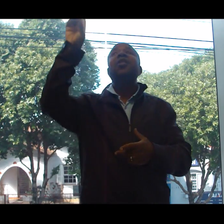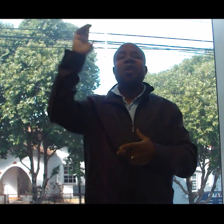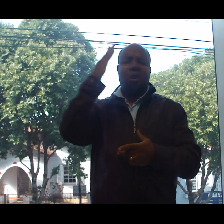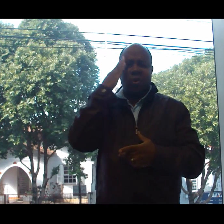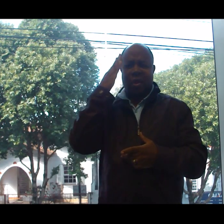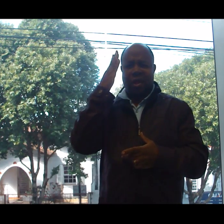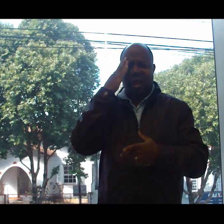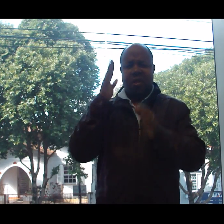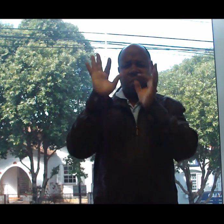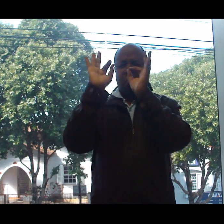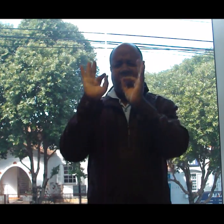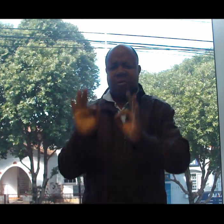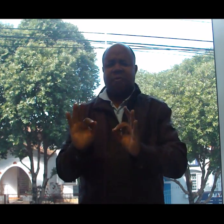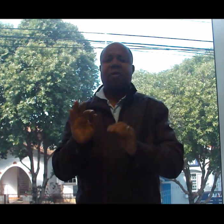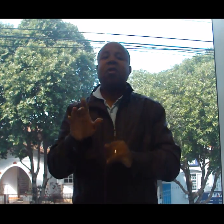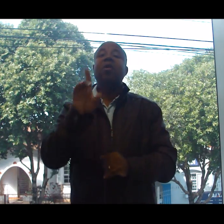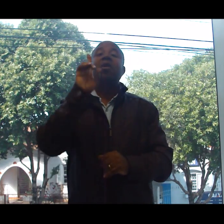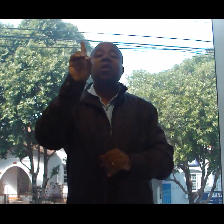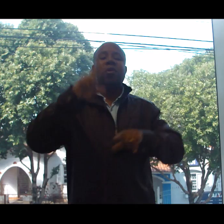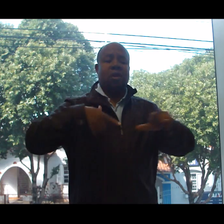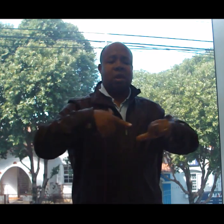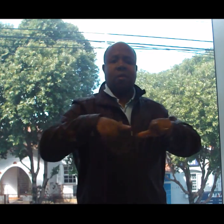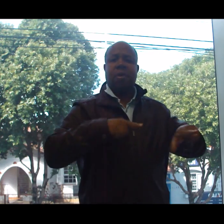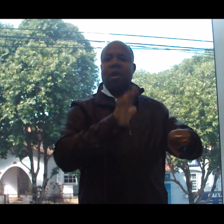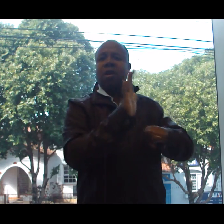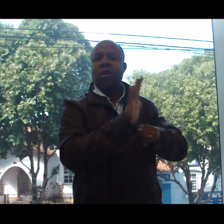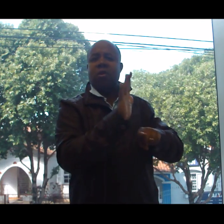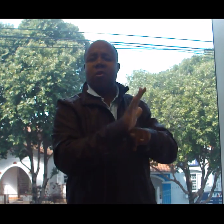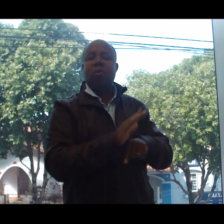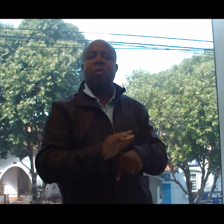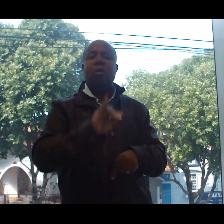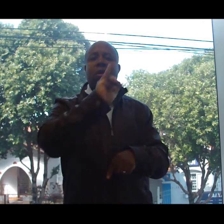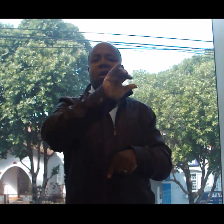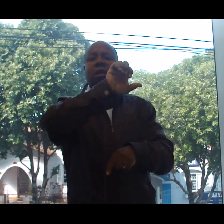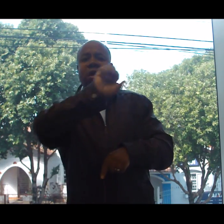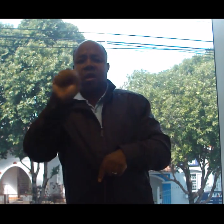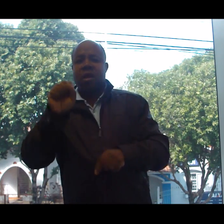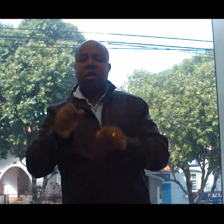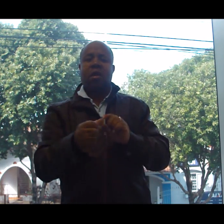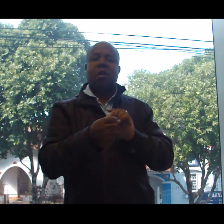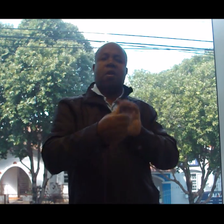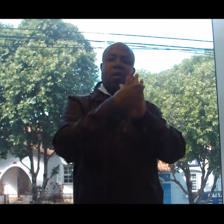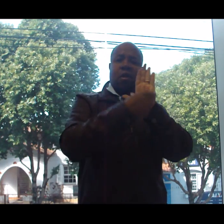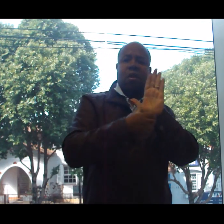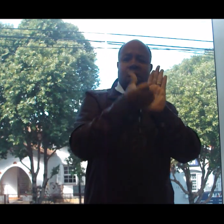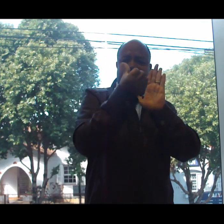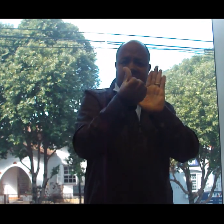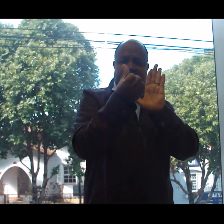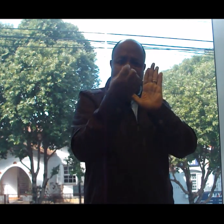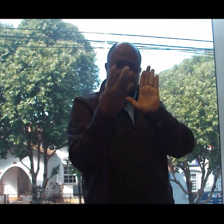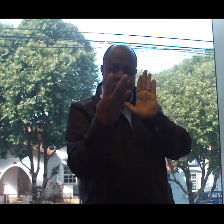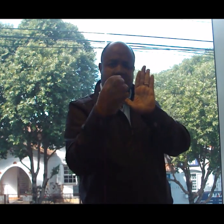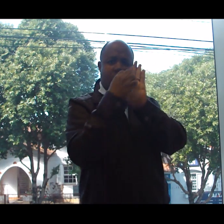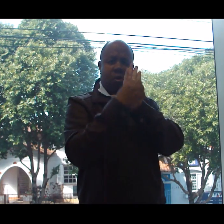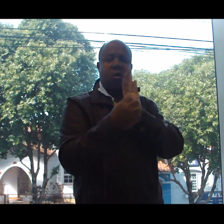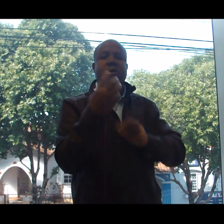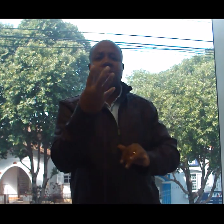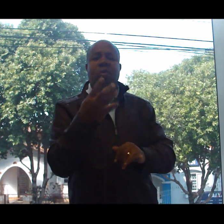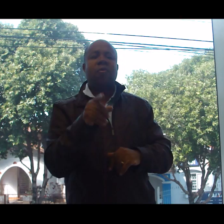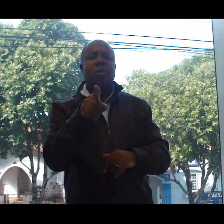Por isso, mude os seus pensamentos de derrota Louve ao Senhor com todo o seu coração E olhe para o alvo que